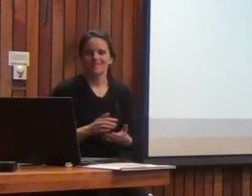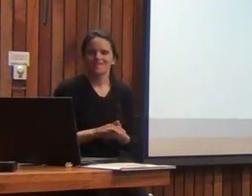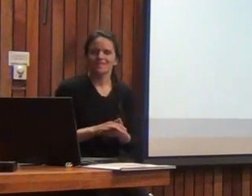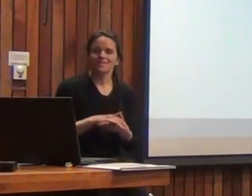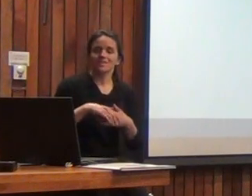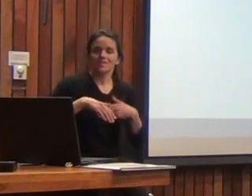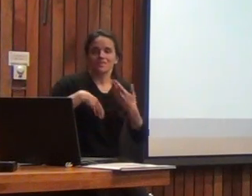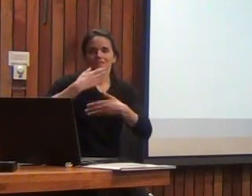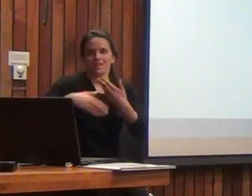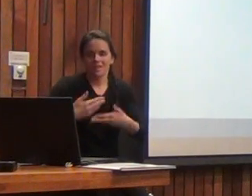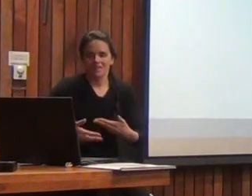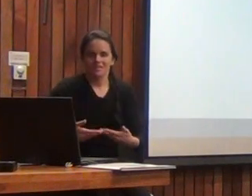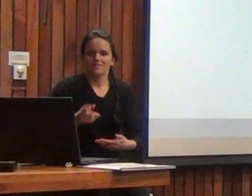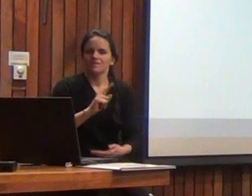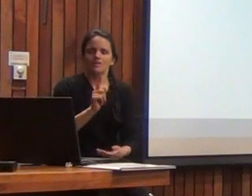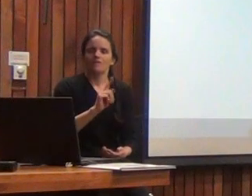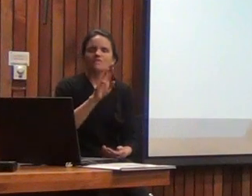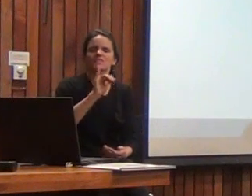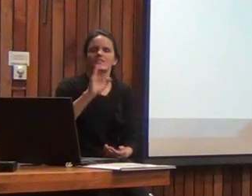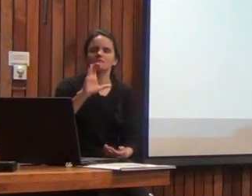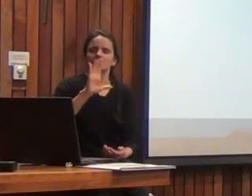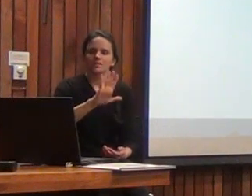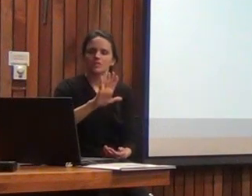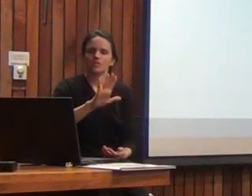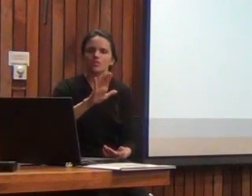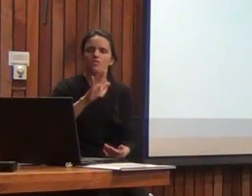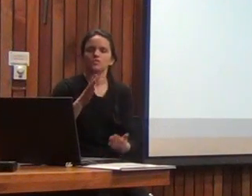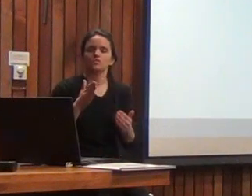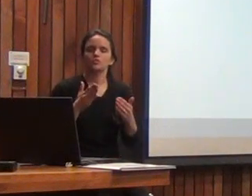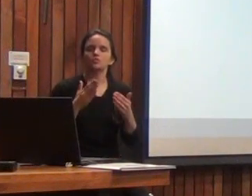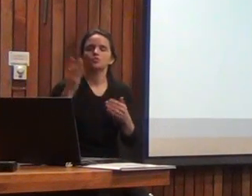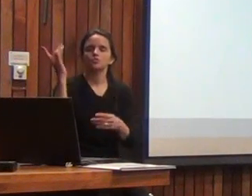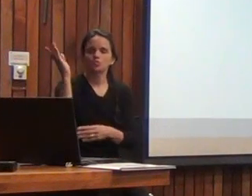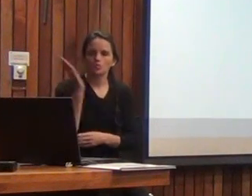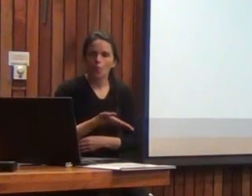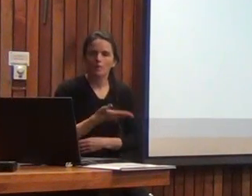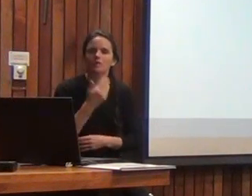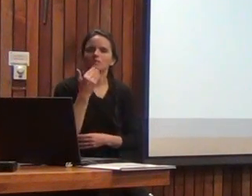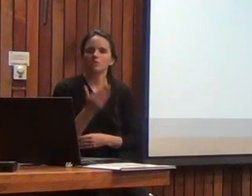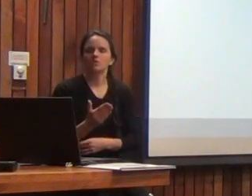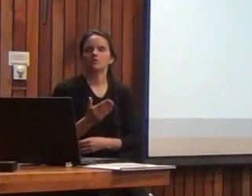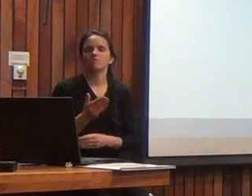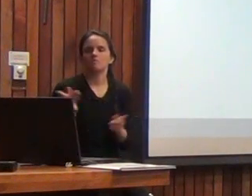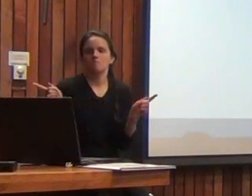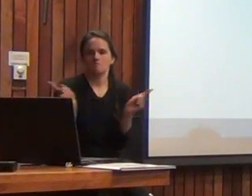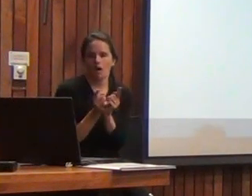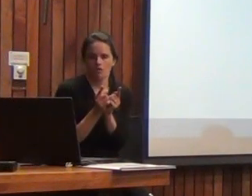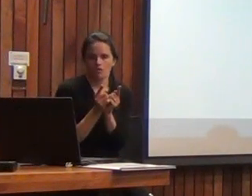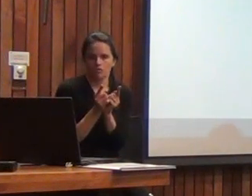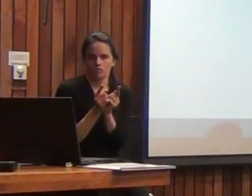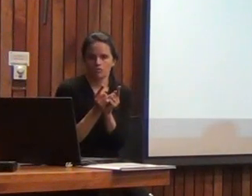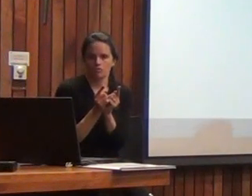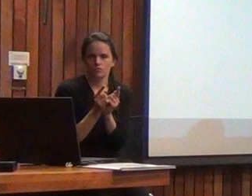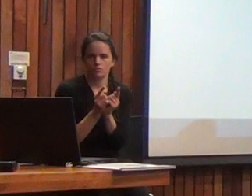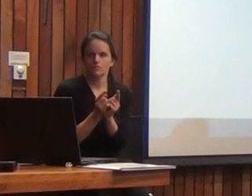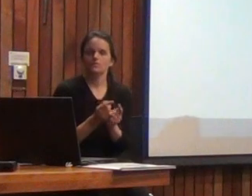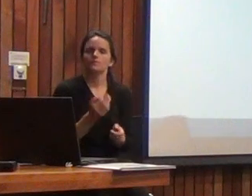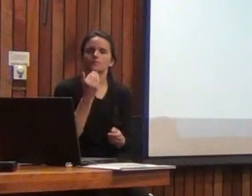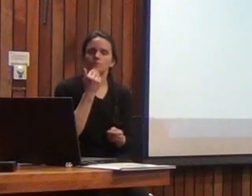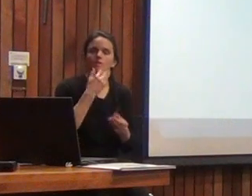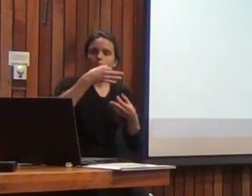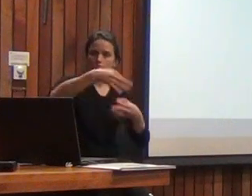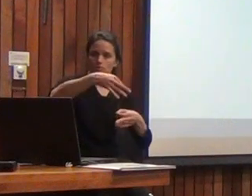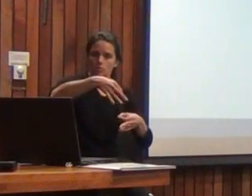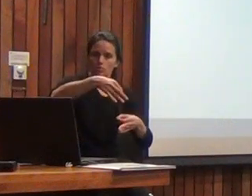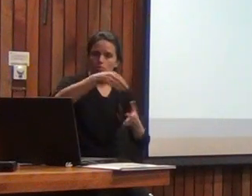en el BISC5 los criterios de suspensión son más cortos y son más constantes ¿ya? además el protocolo